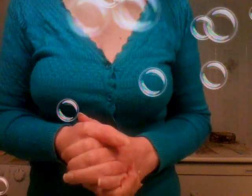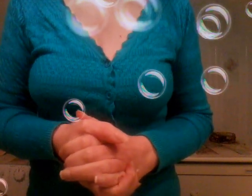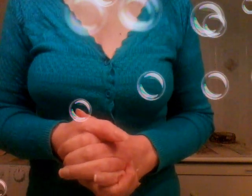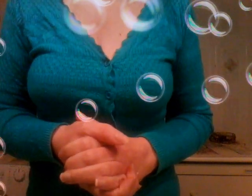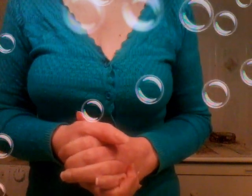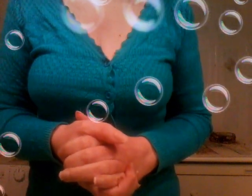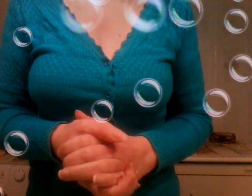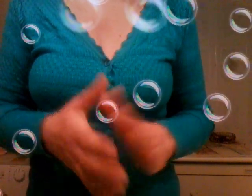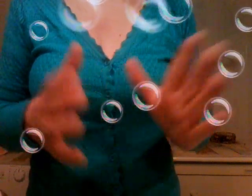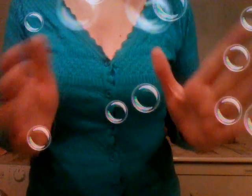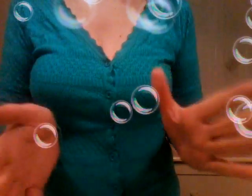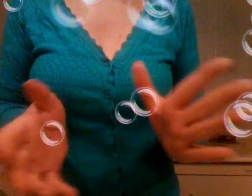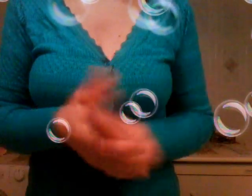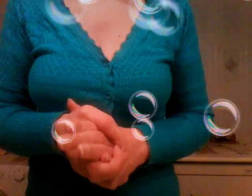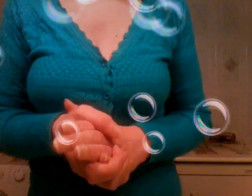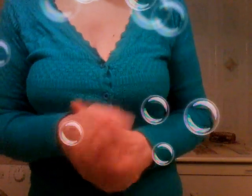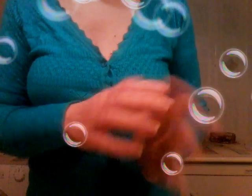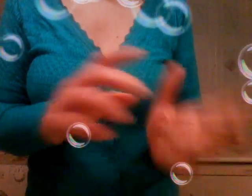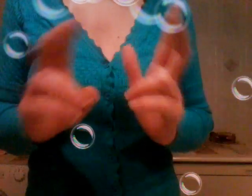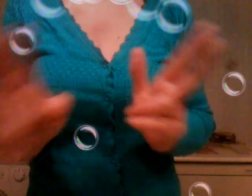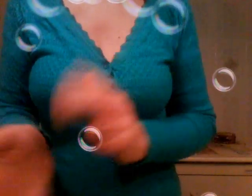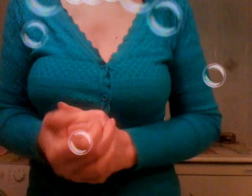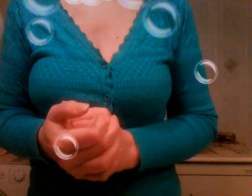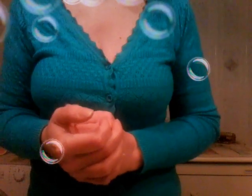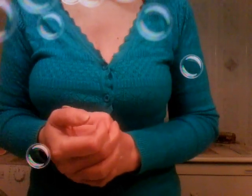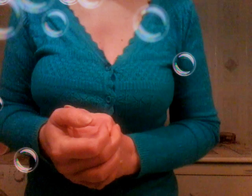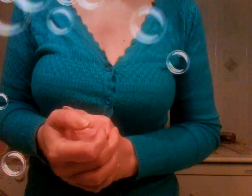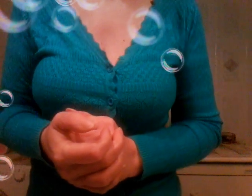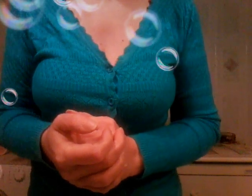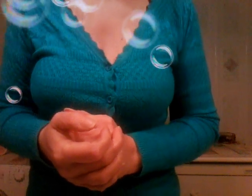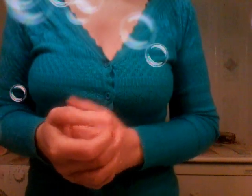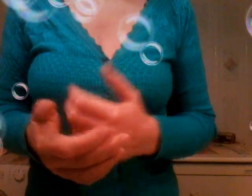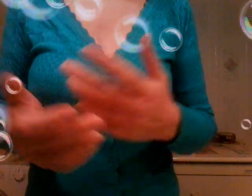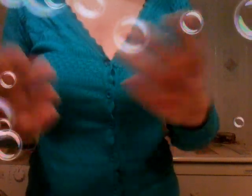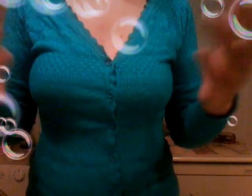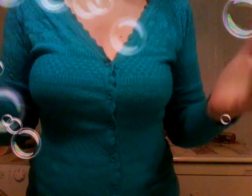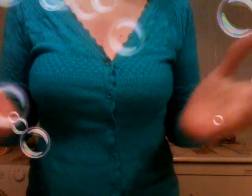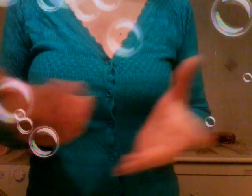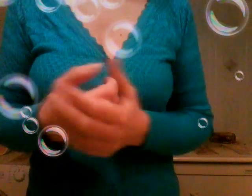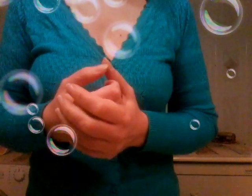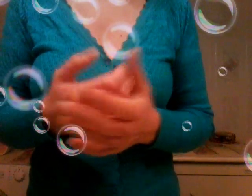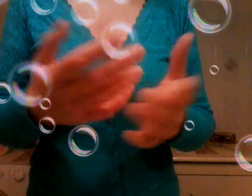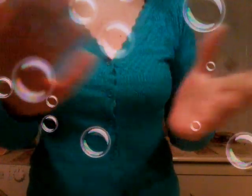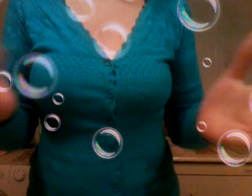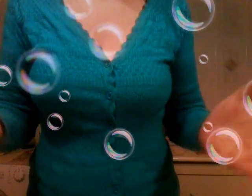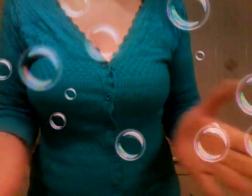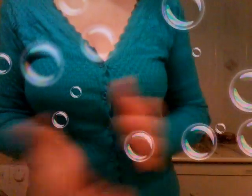eh ho visto il mondo delle meraviglie tra parentesi dell'horror ho fatto eh sono andata nella selva